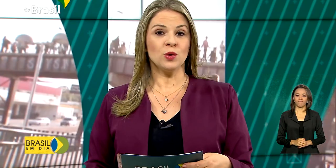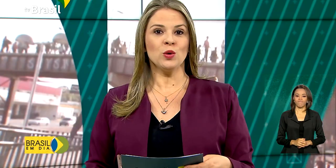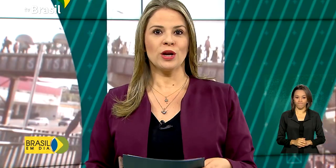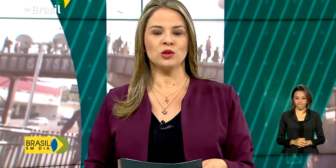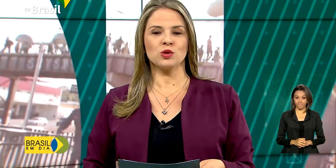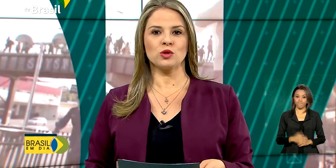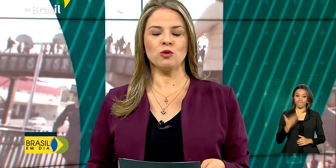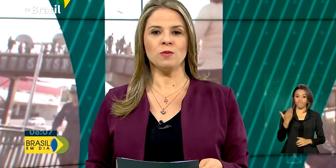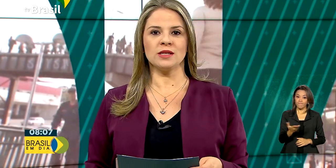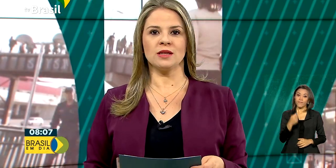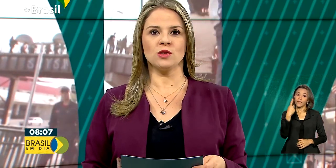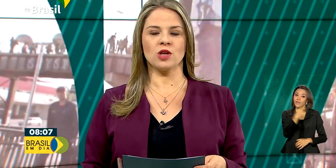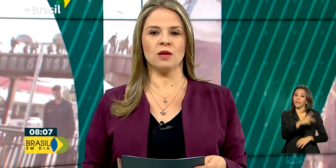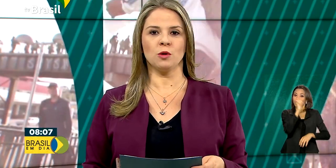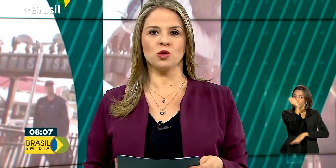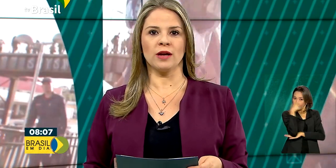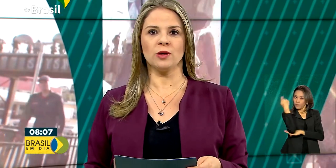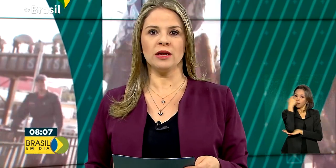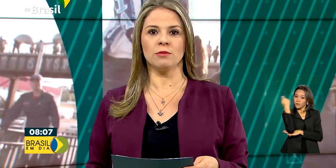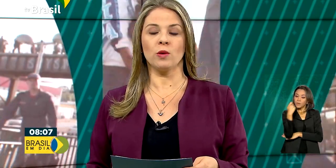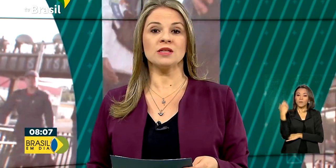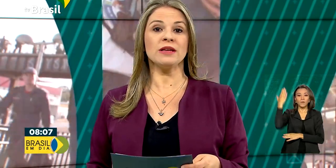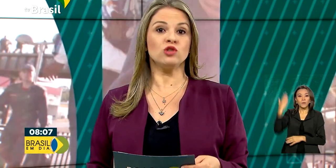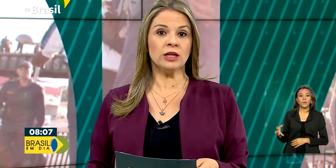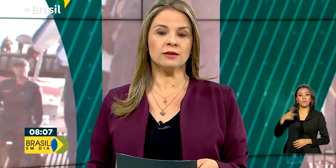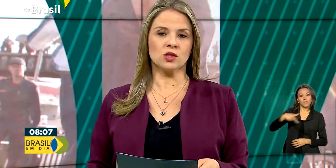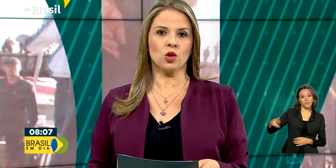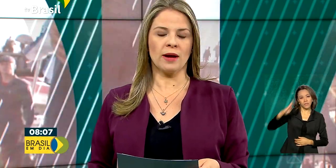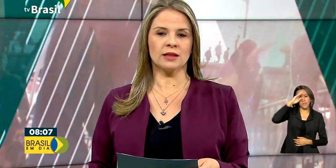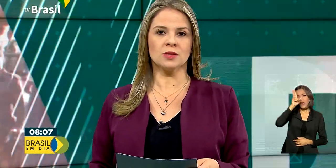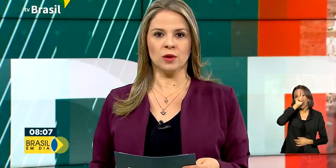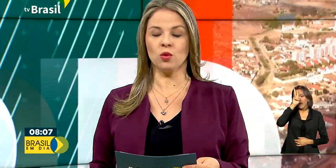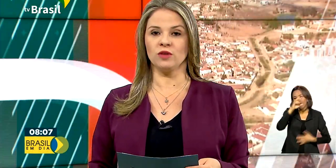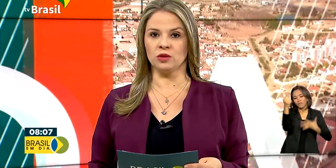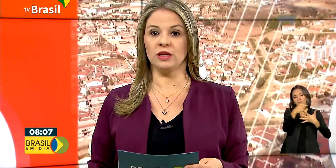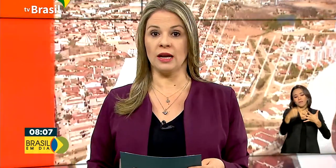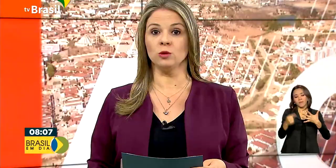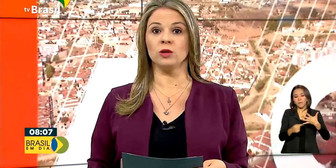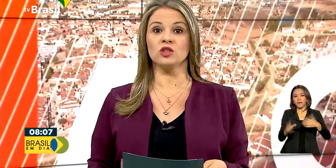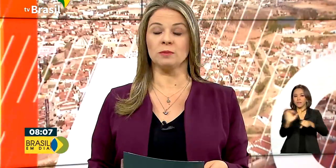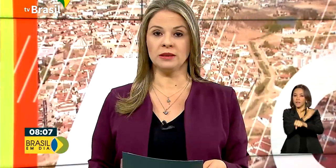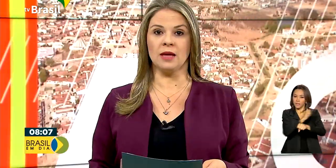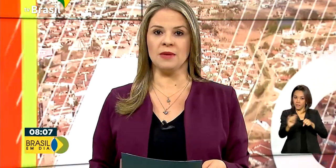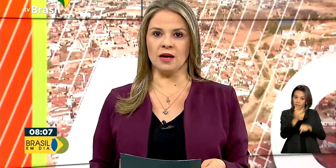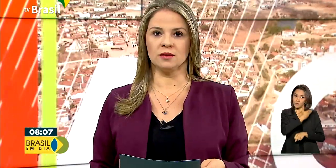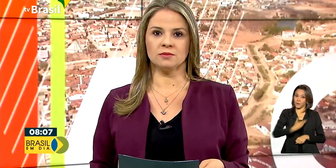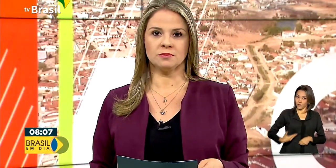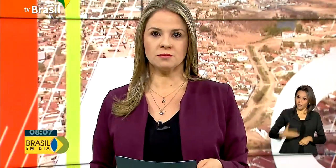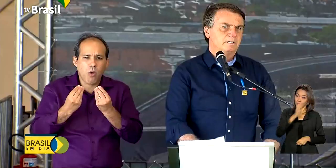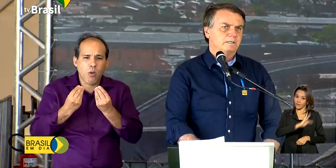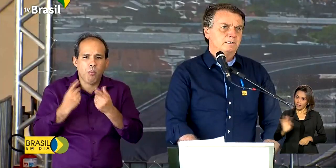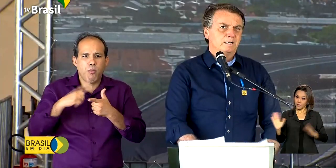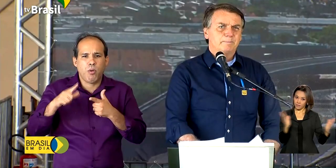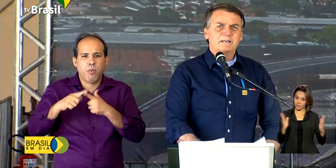Ainda no Rio Grande do Sul, o presidente Jair Bolsonaro lembrou as medidas tomadas pelo governo federal durante a pandemia.